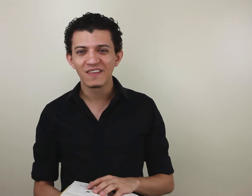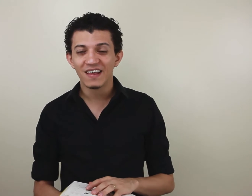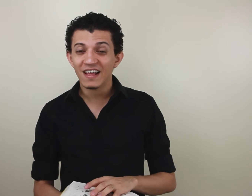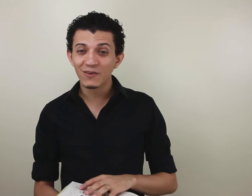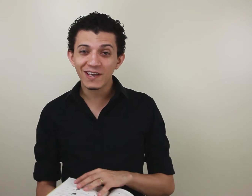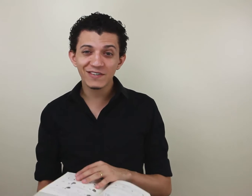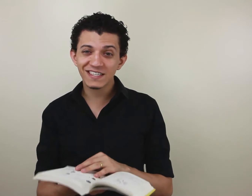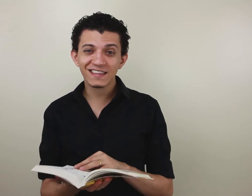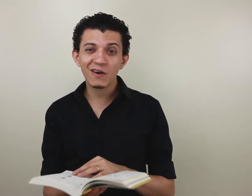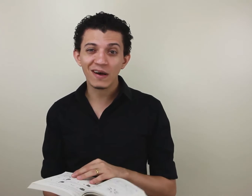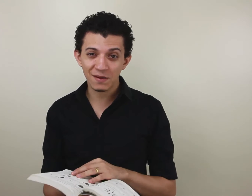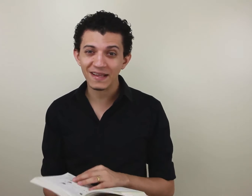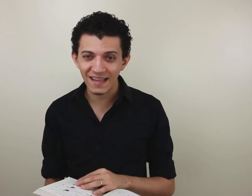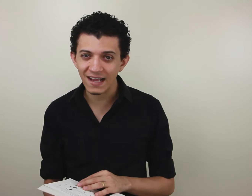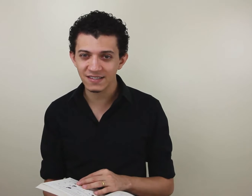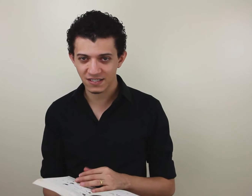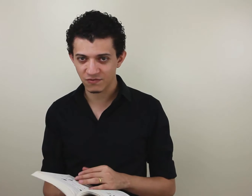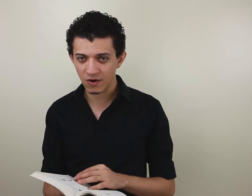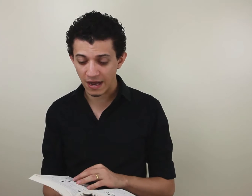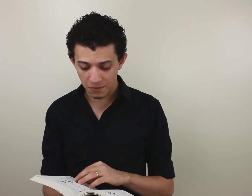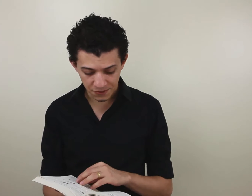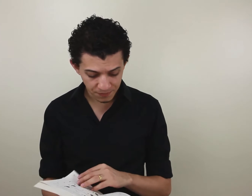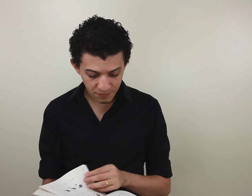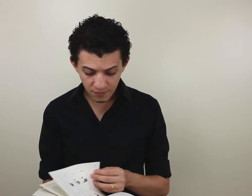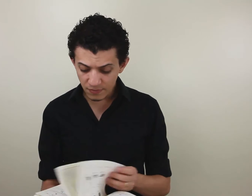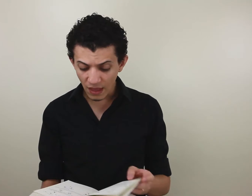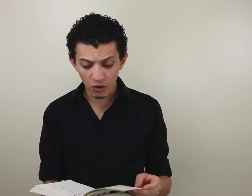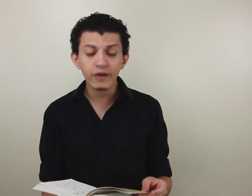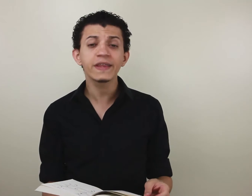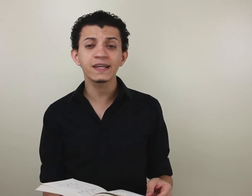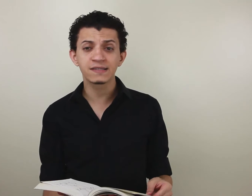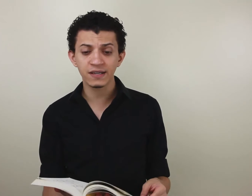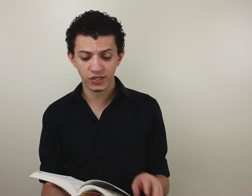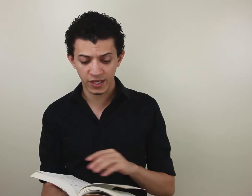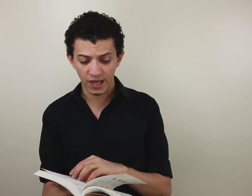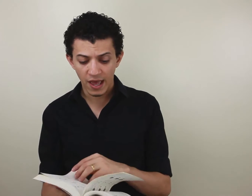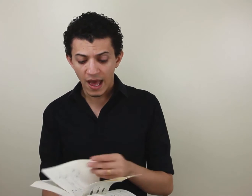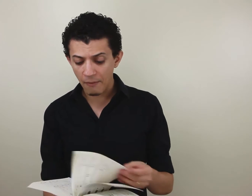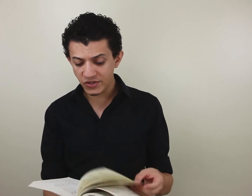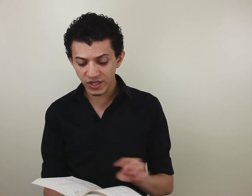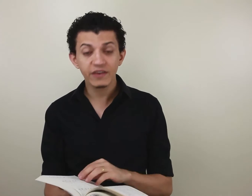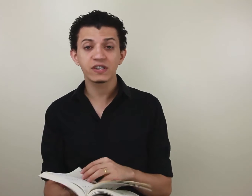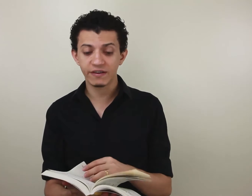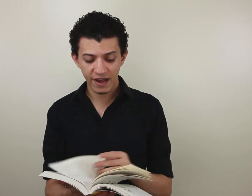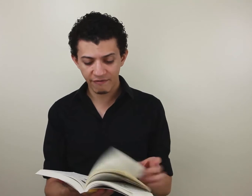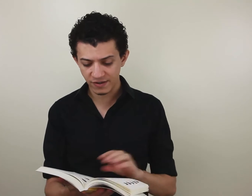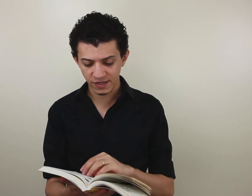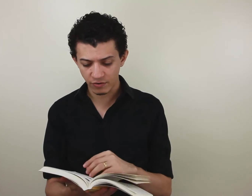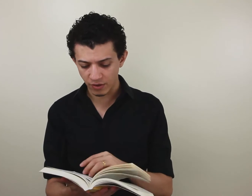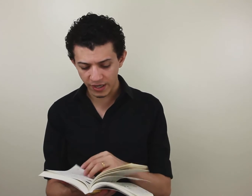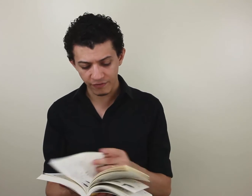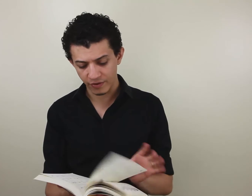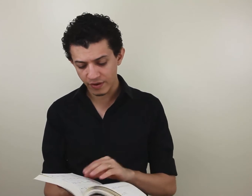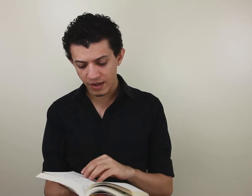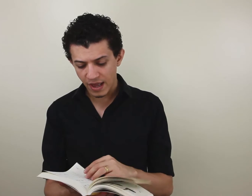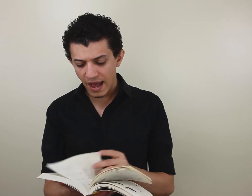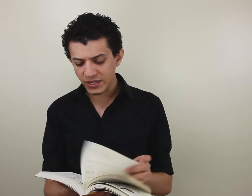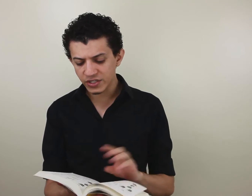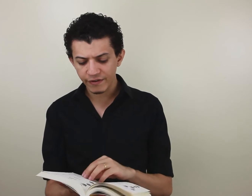Então, aqui você já tem quase a metade desses vocábulos. Agora, é interessante que, à medida que você vai avançando no livro, a gente vai